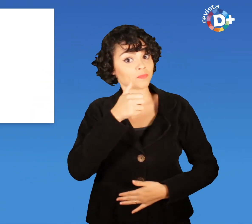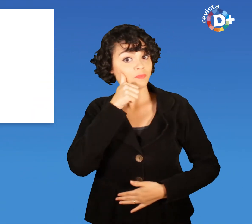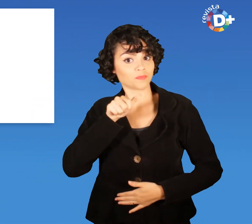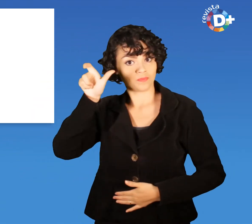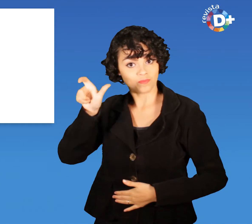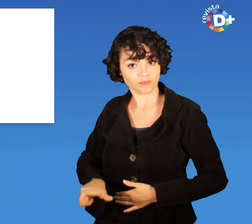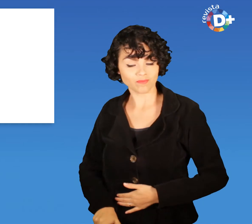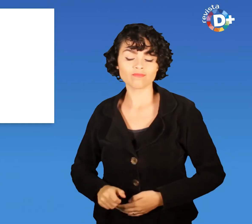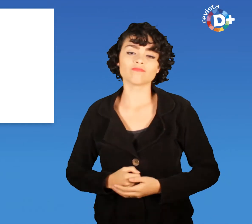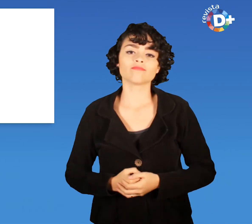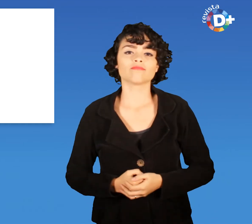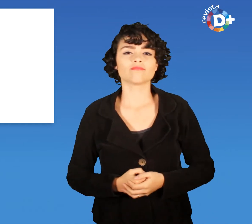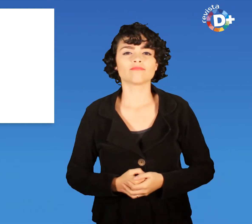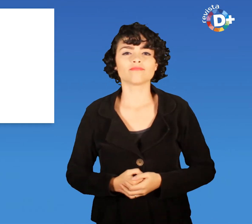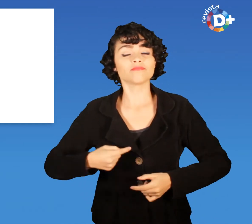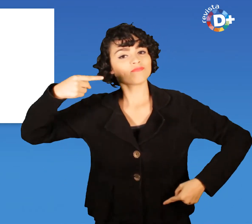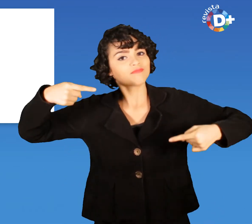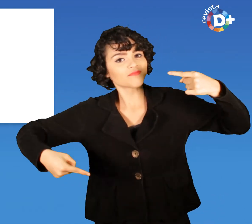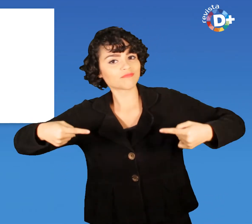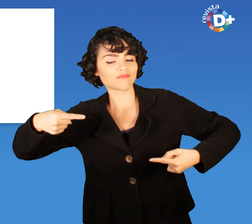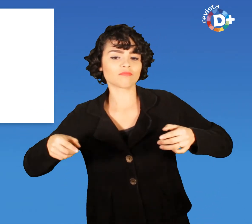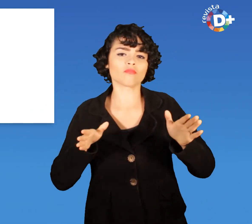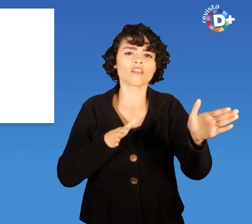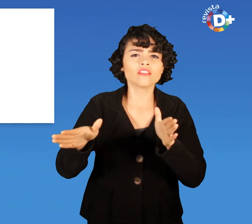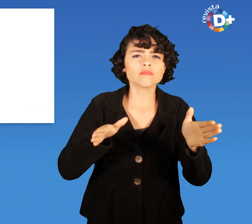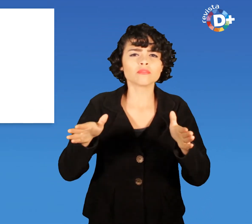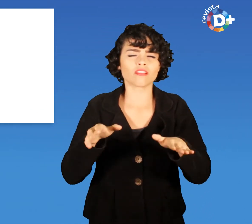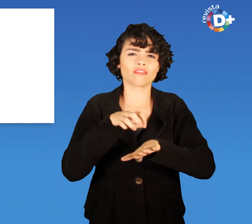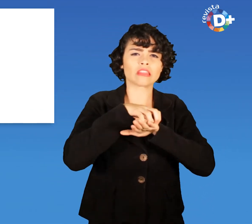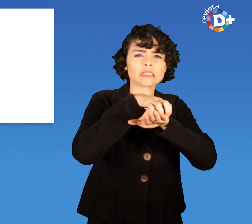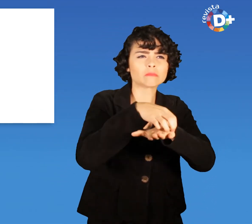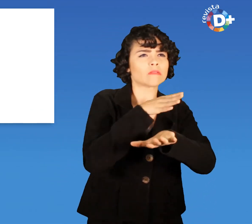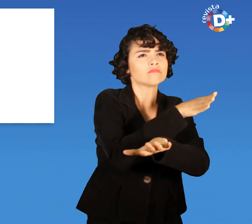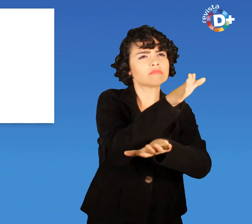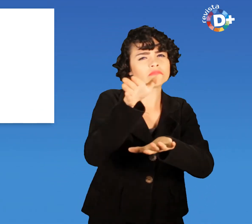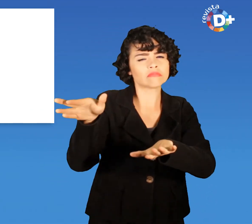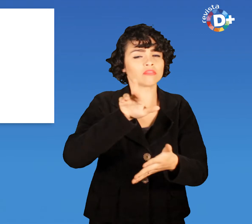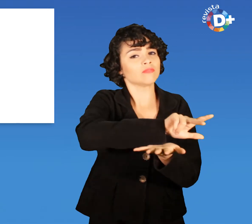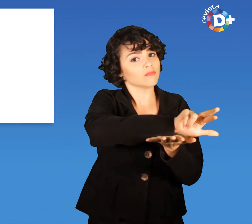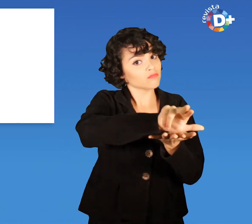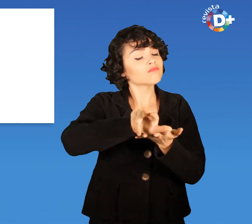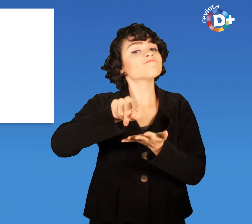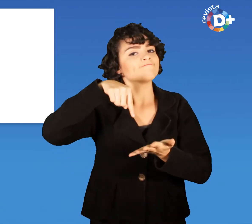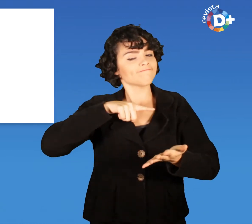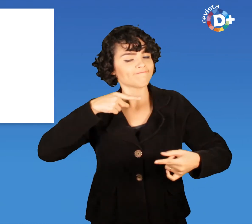Discutir a acessibilidade nos meios de transporte é um dos pontos mais abordados pelo